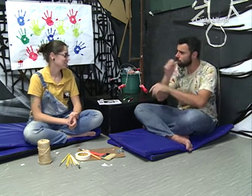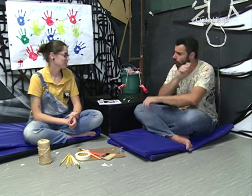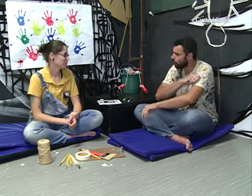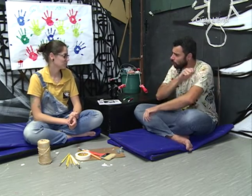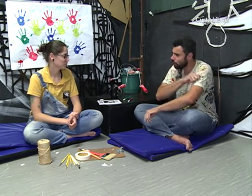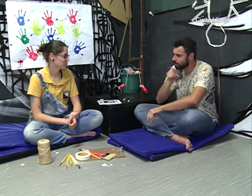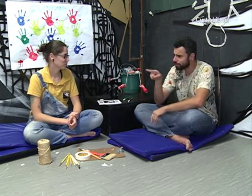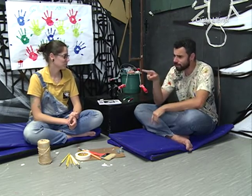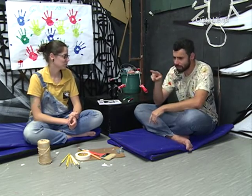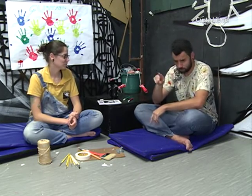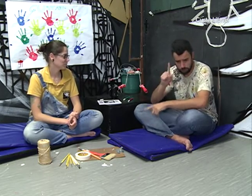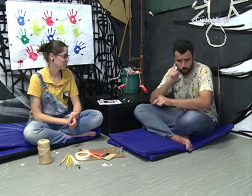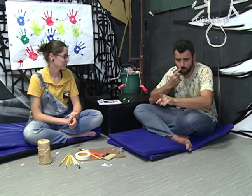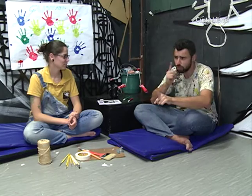Aquilo foi muito interessante.